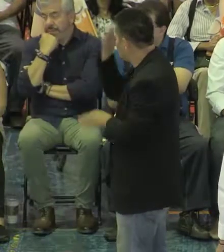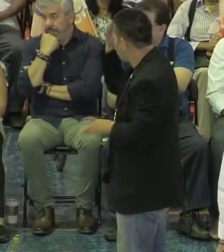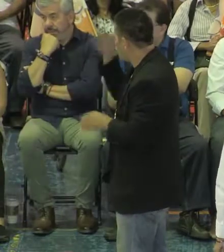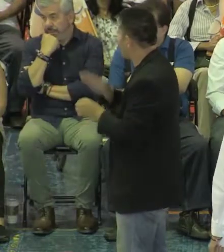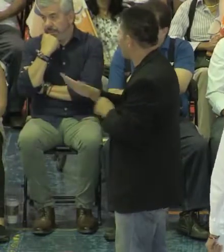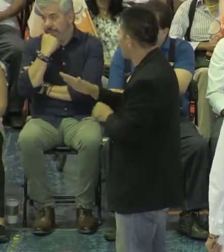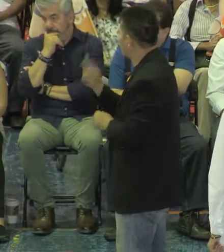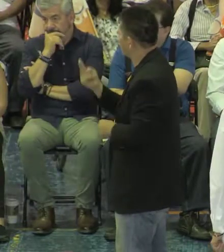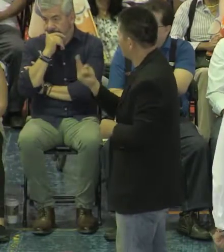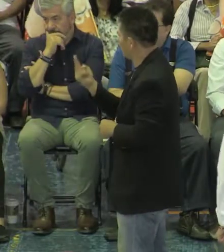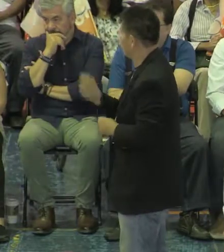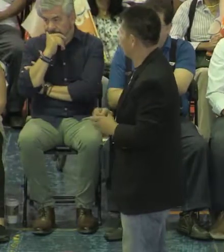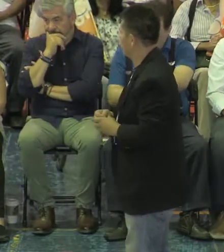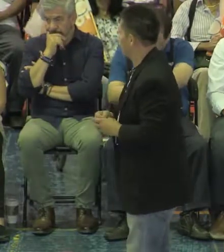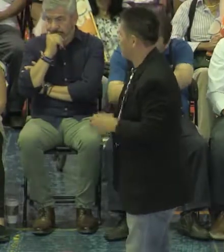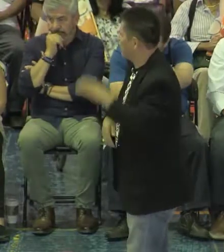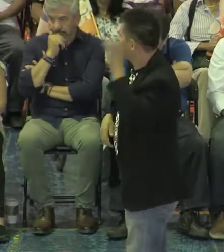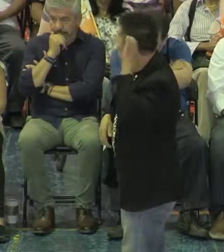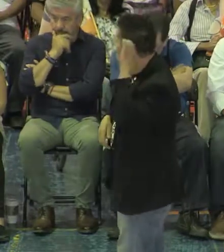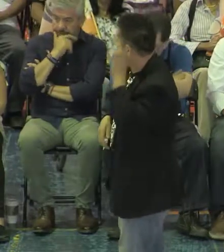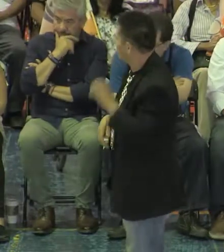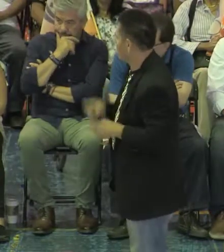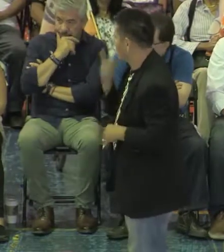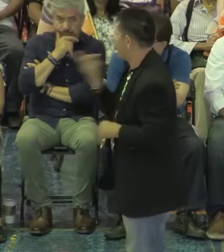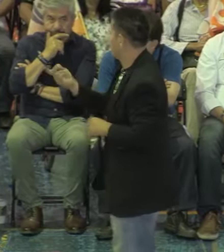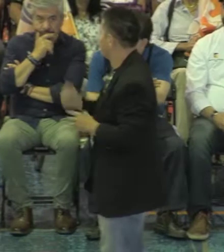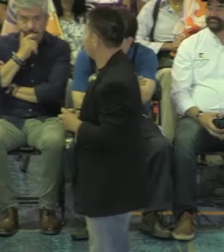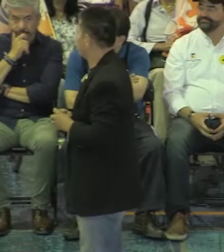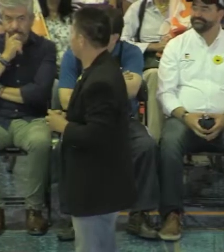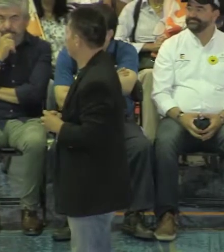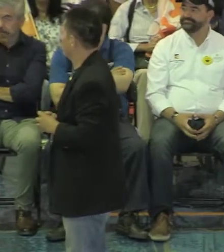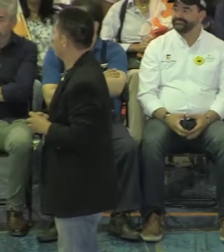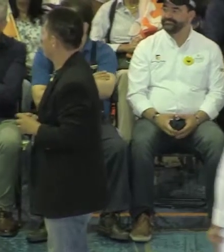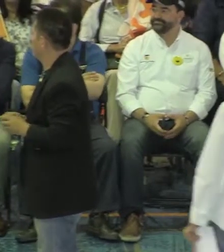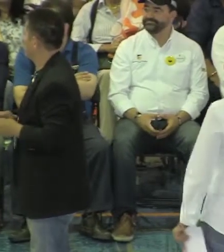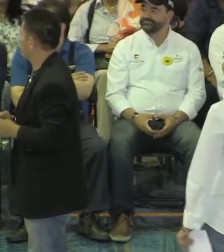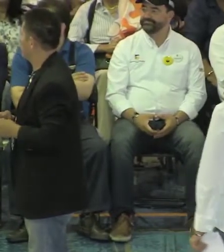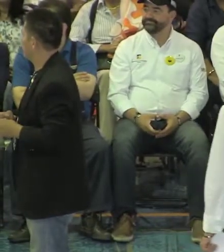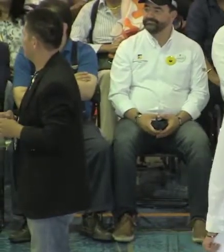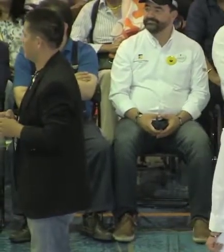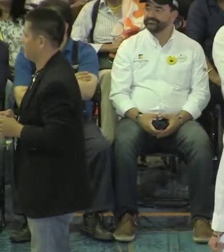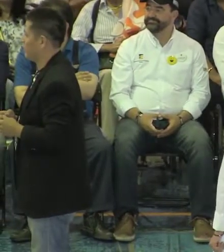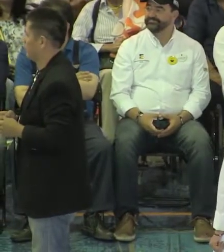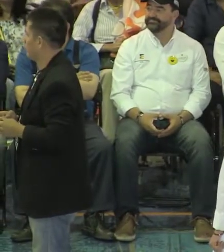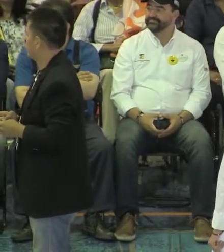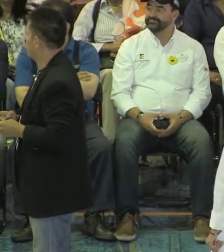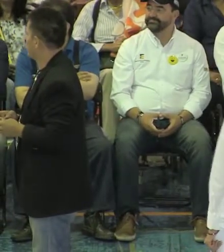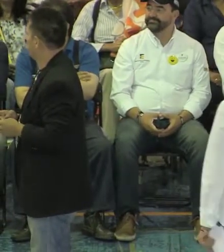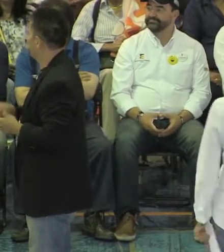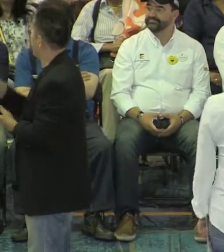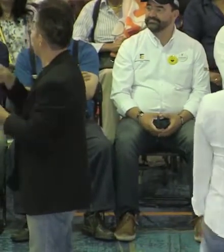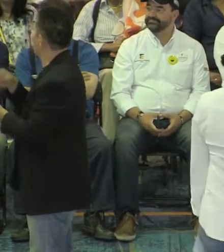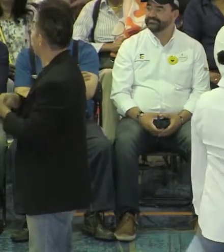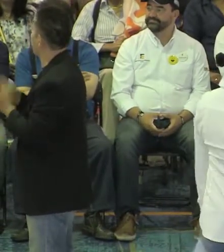Exacto. A ver, escuchen esta descripción de qué es la empatía. Es ponerme en el lugar de